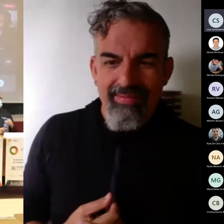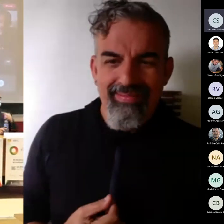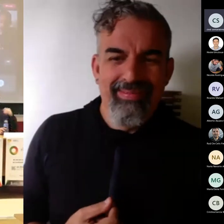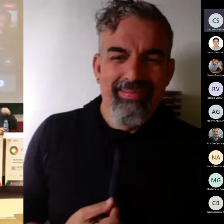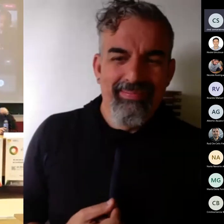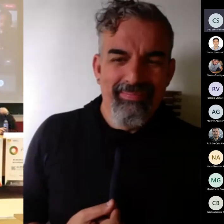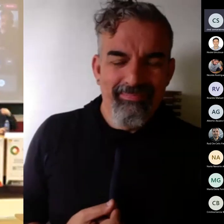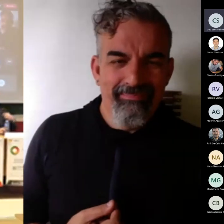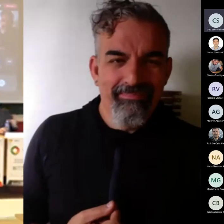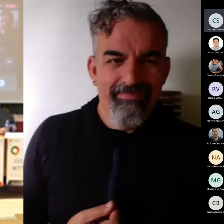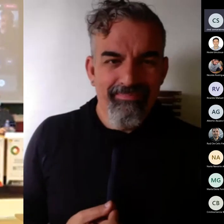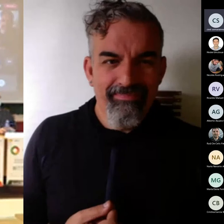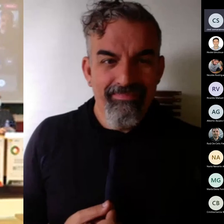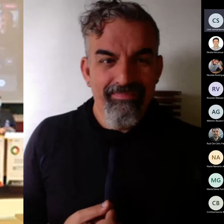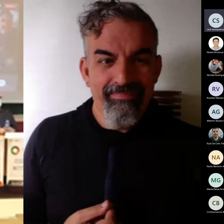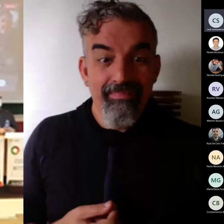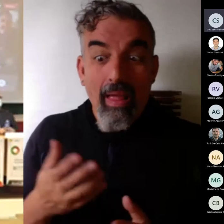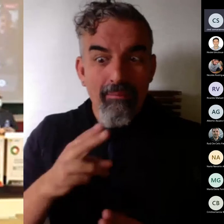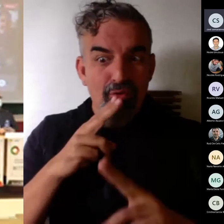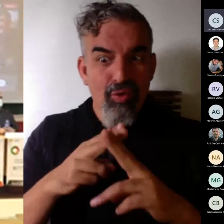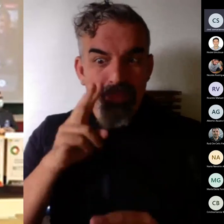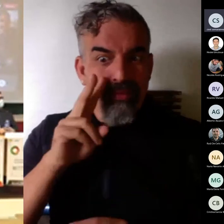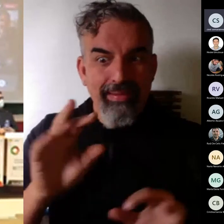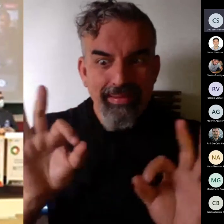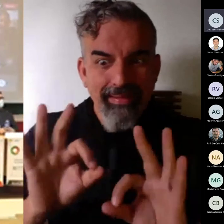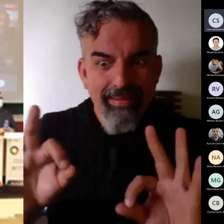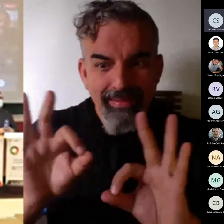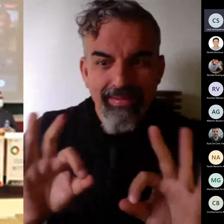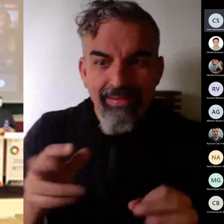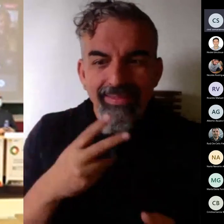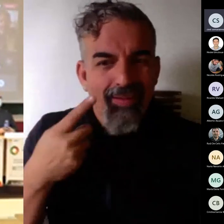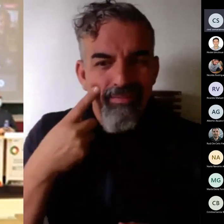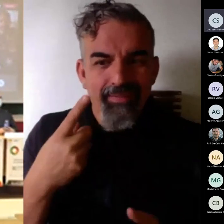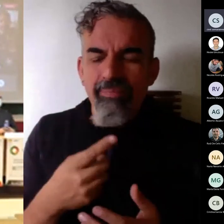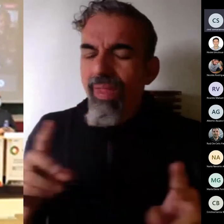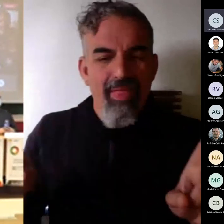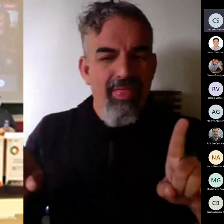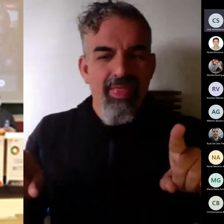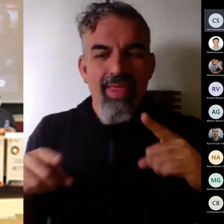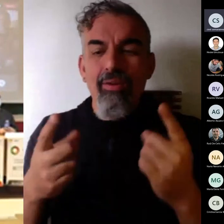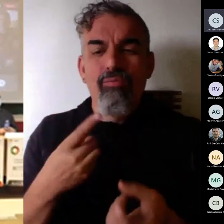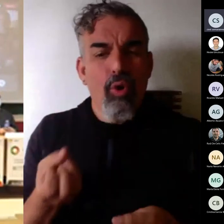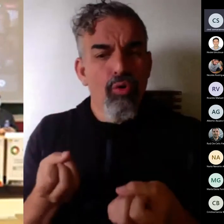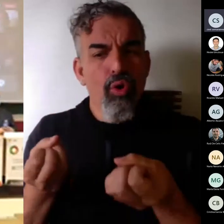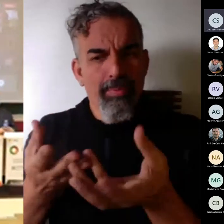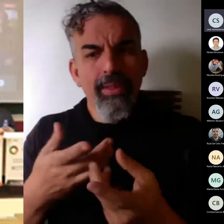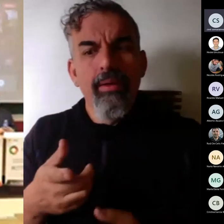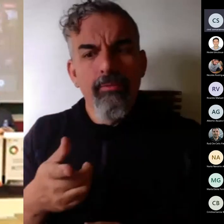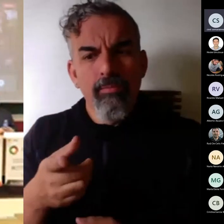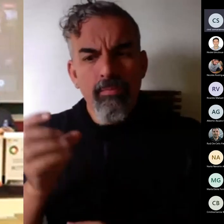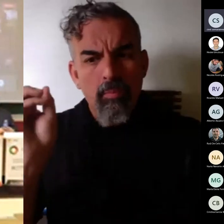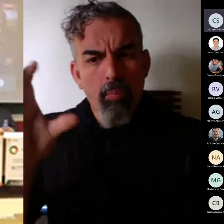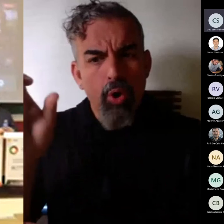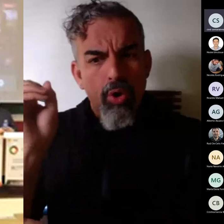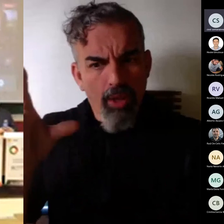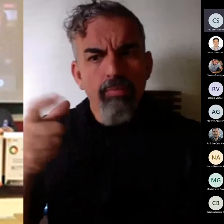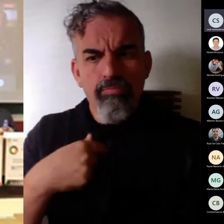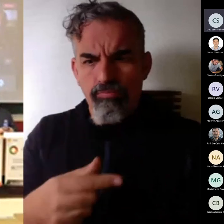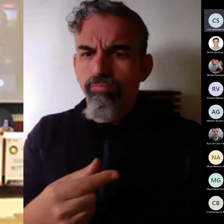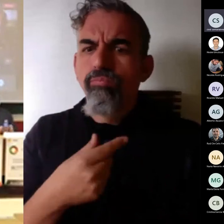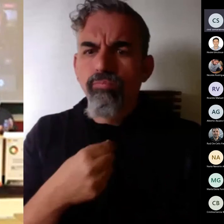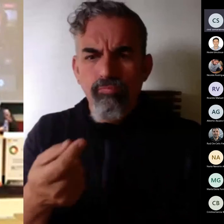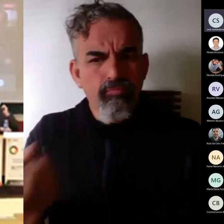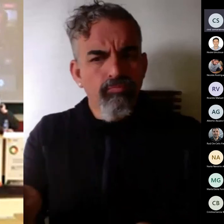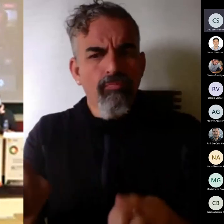me he liado con los nombres que no veo nada bueno era comentar que me ha gustado mucho la aportación que nos has